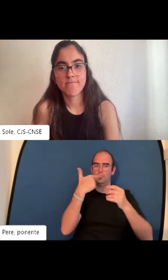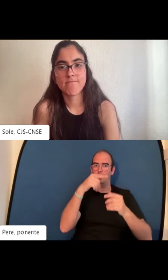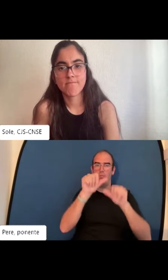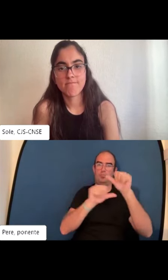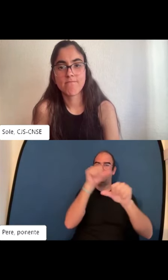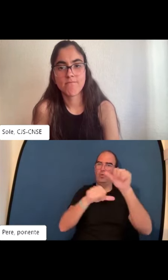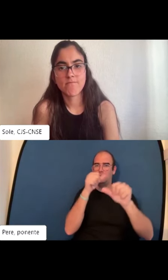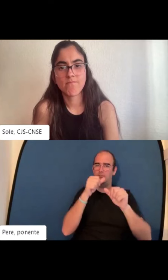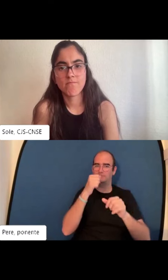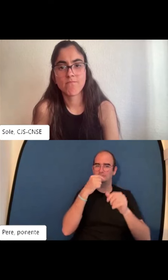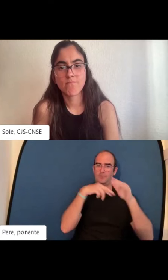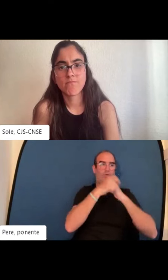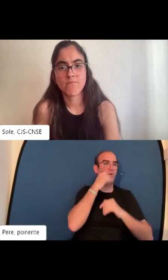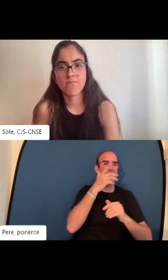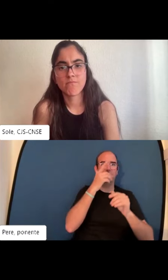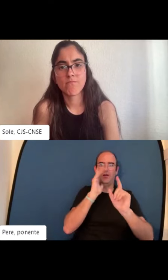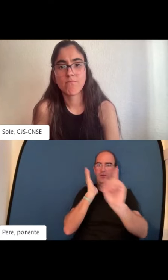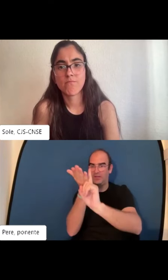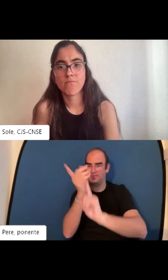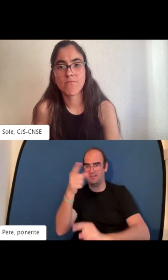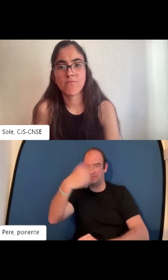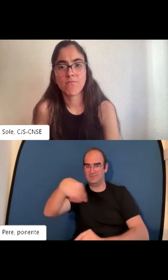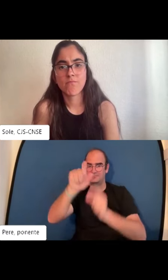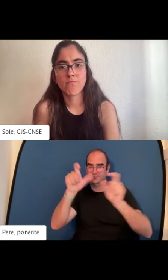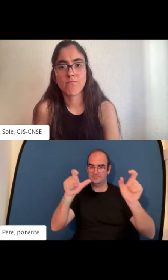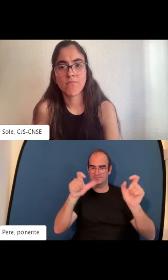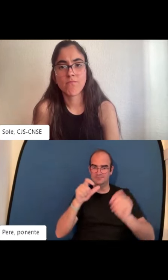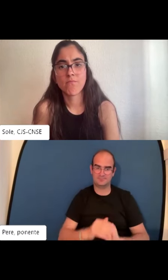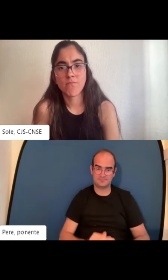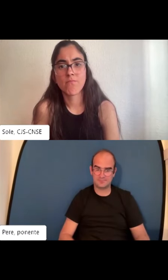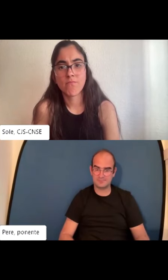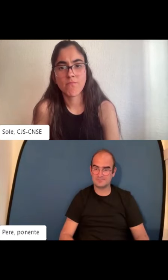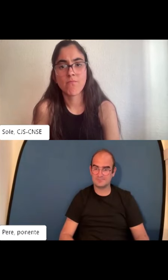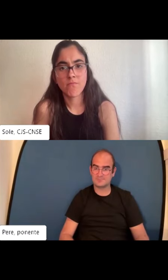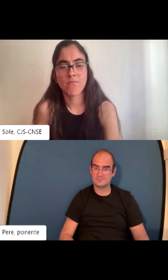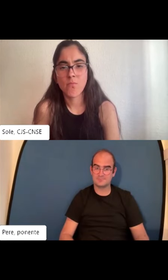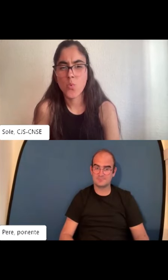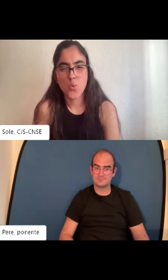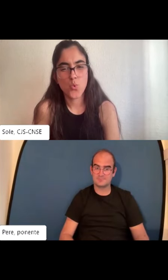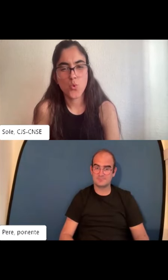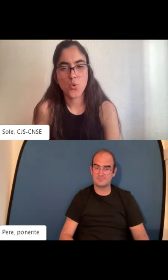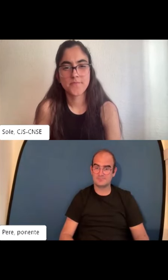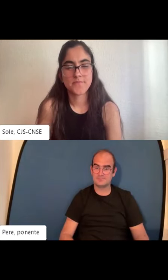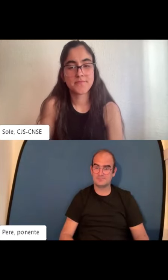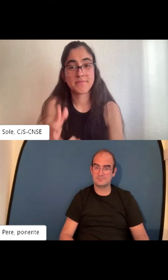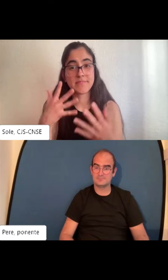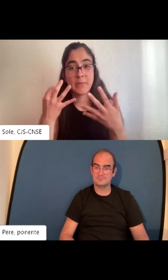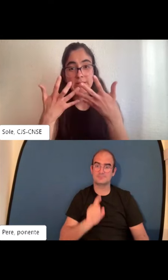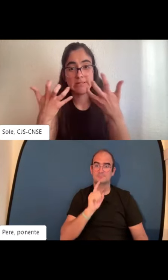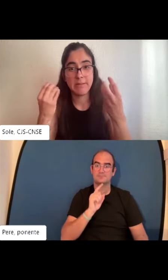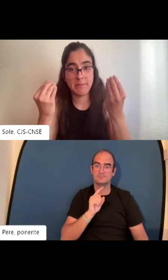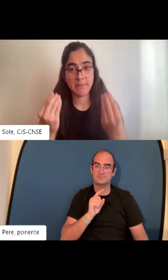quedan descartados en estos procesos es importante que lo sepáis porque